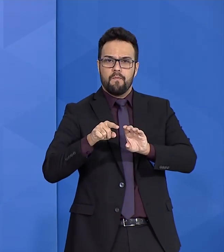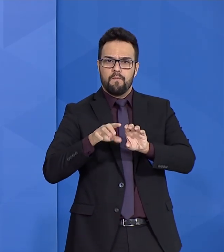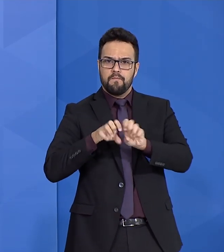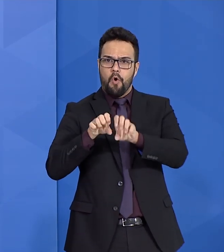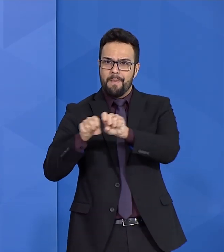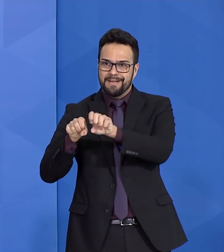militares.